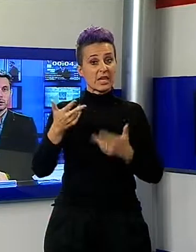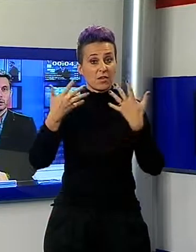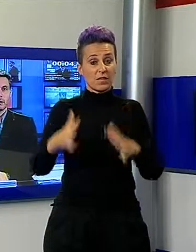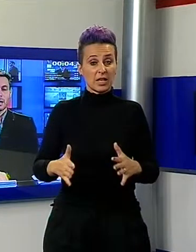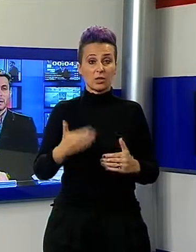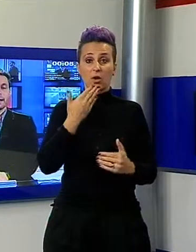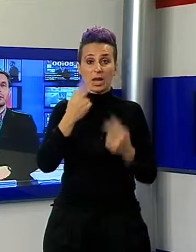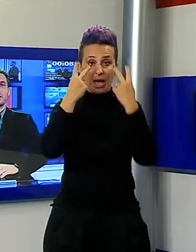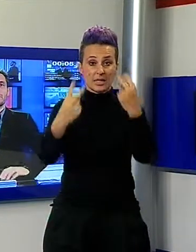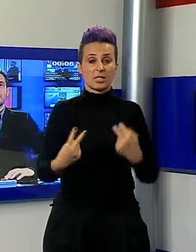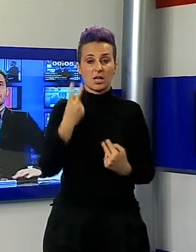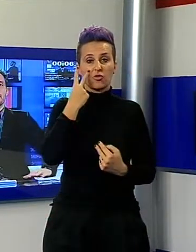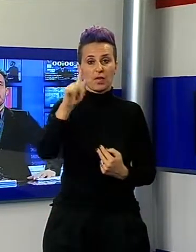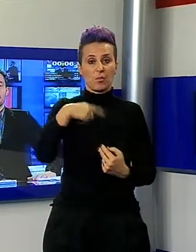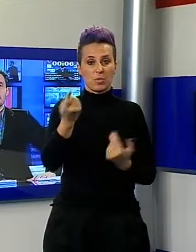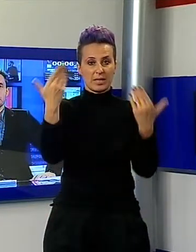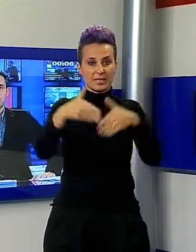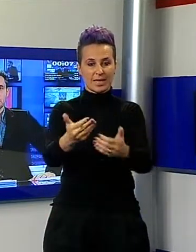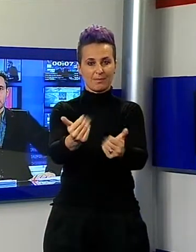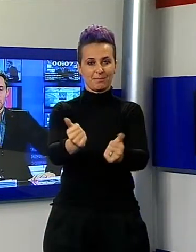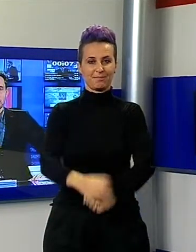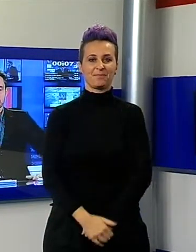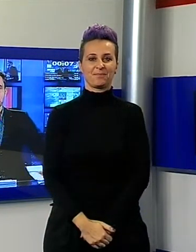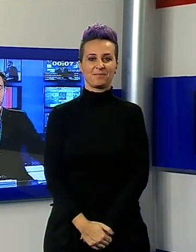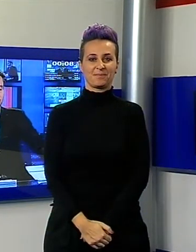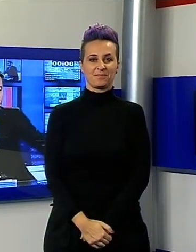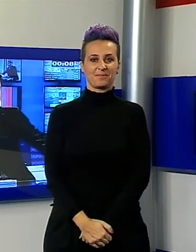del TG Noi. Una pausa e poi ancora insieme per la pagina sportiva. Grazie. Grazie.